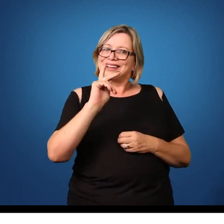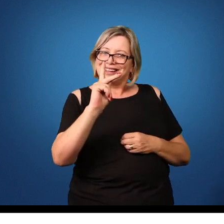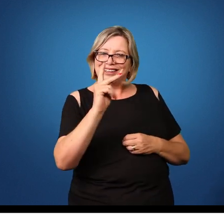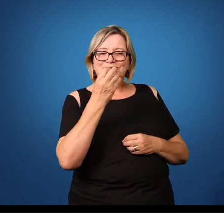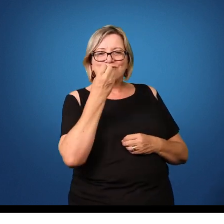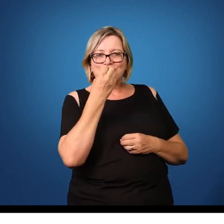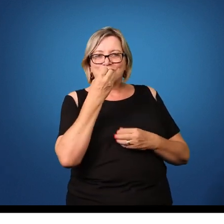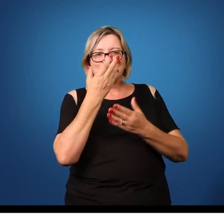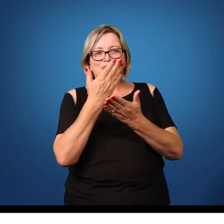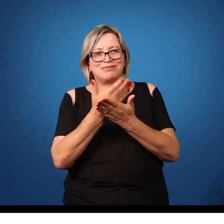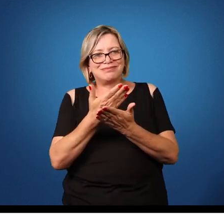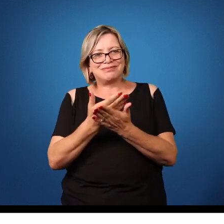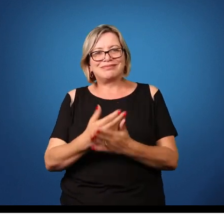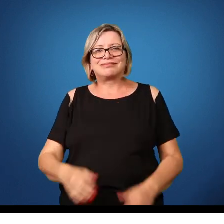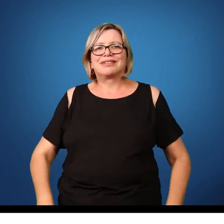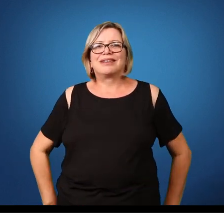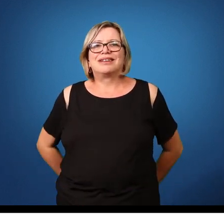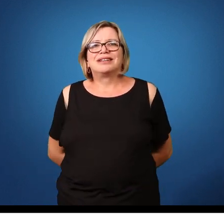bons estudos!